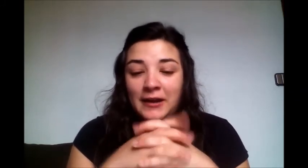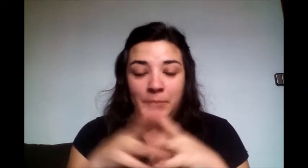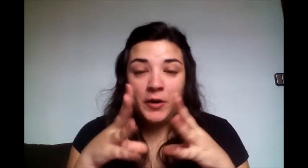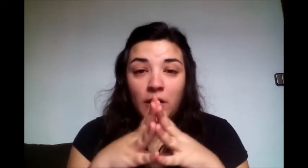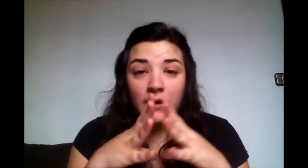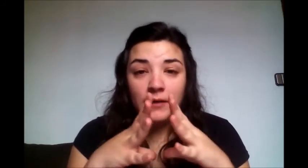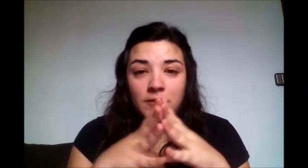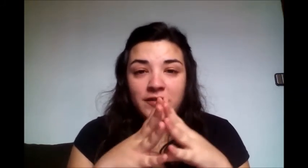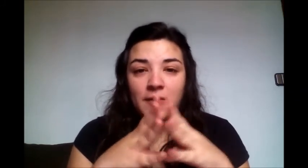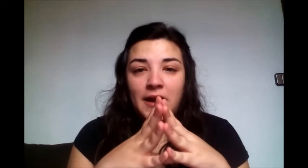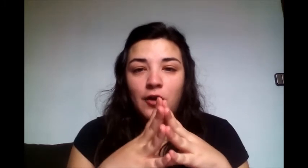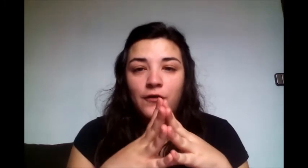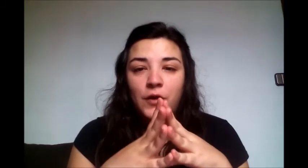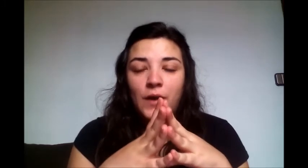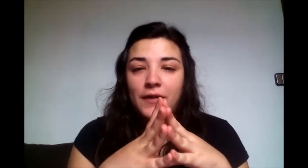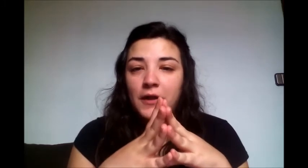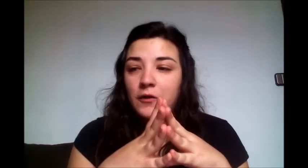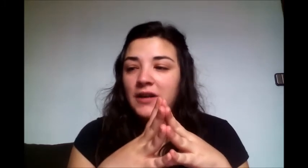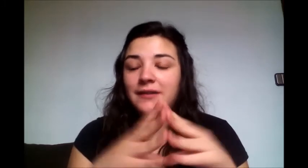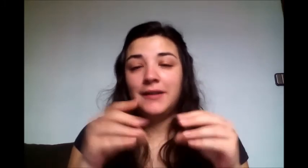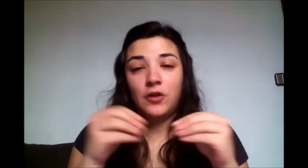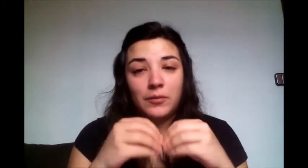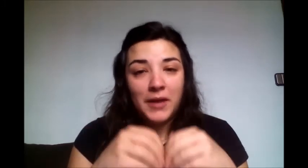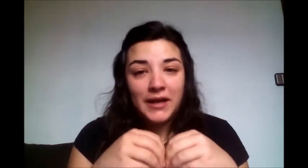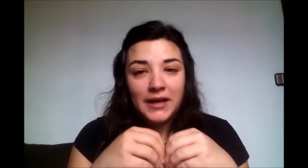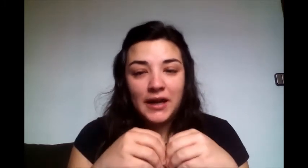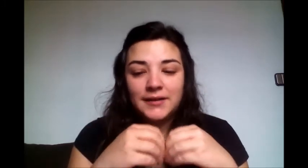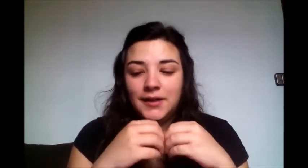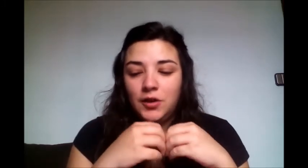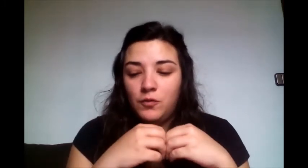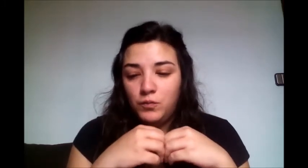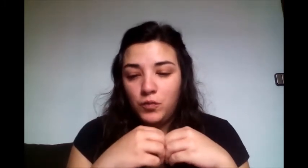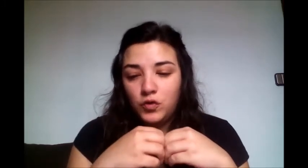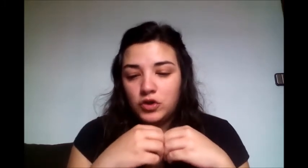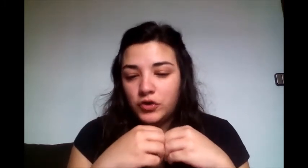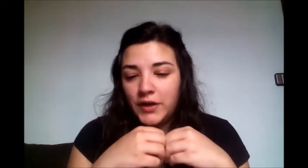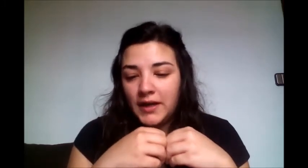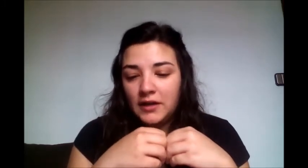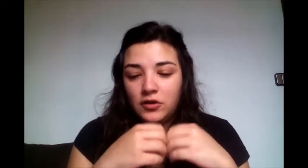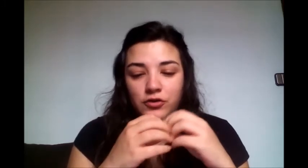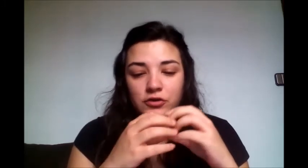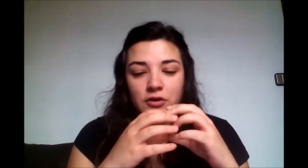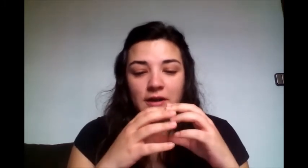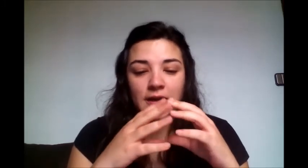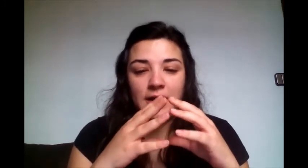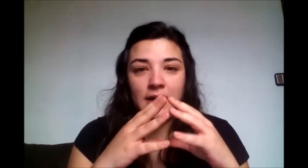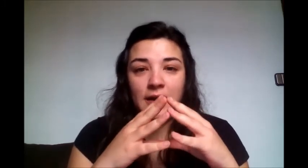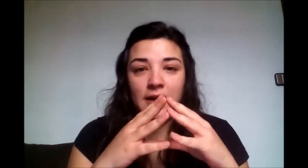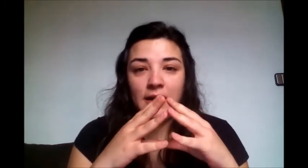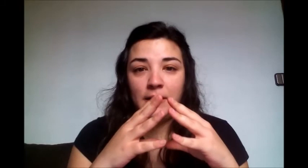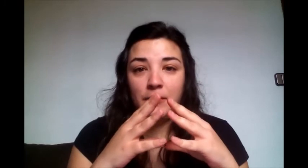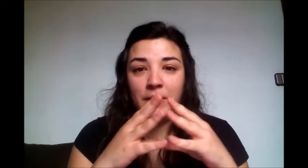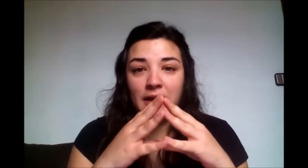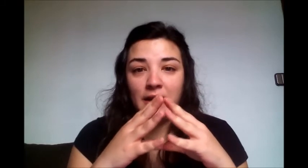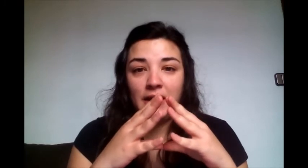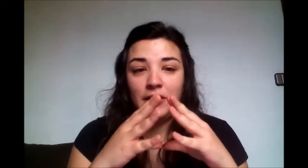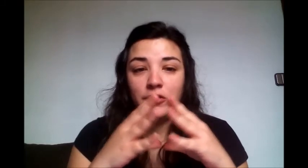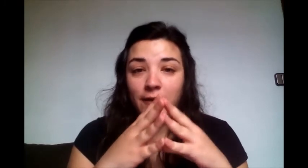espero que hayáis visto bien las configuraciones, de todas maneras, muchos de ellos vienen en los